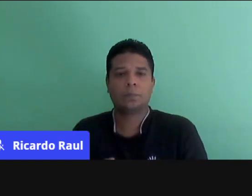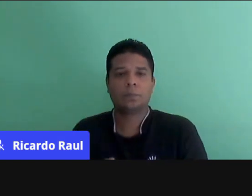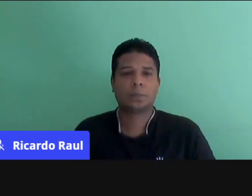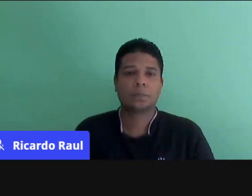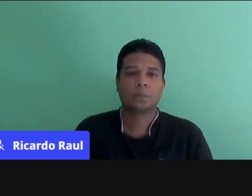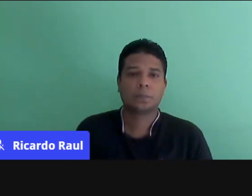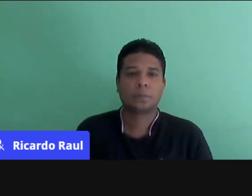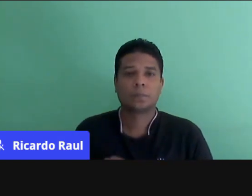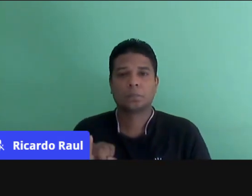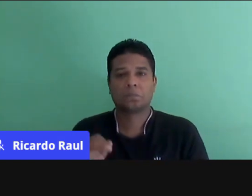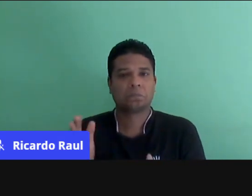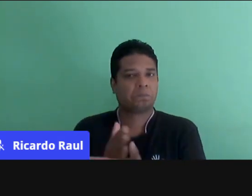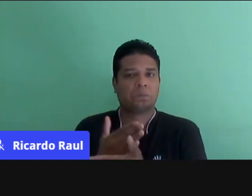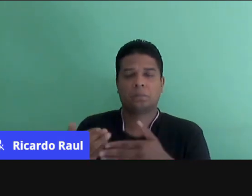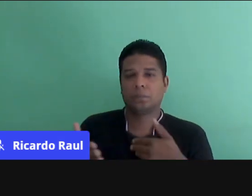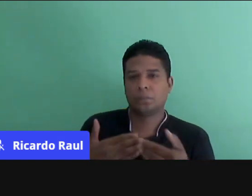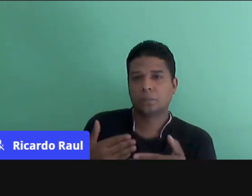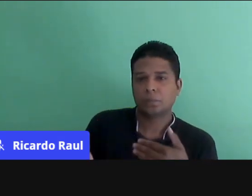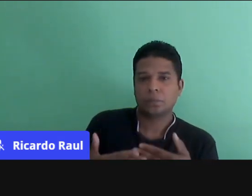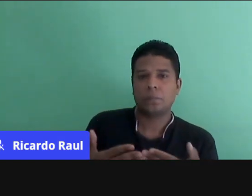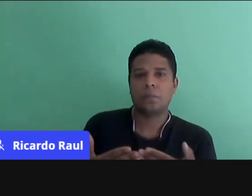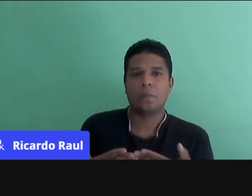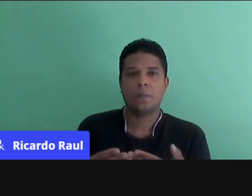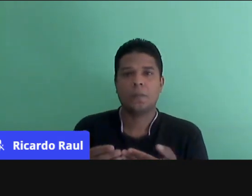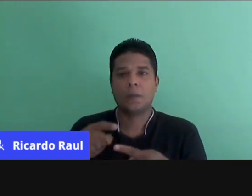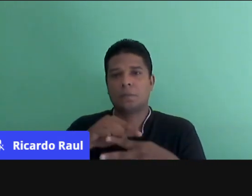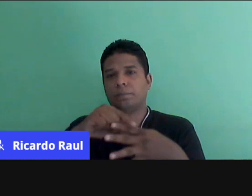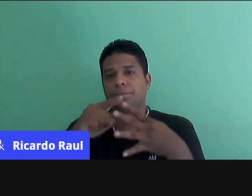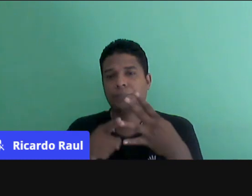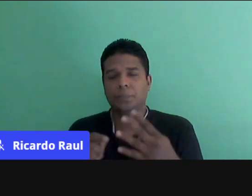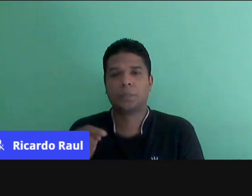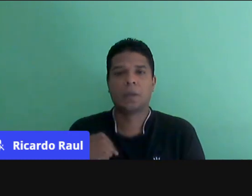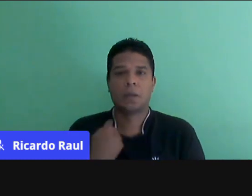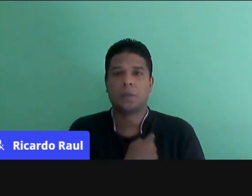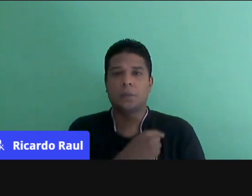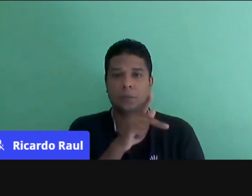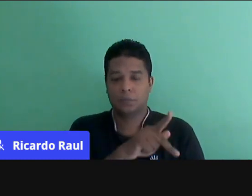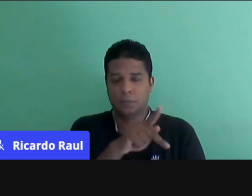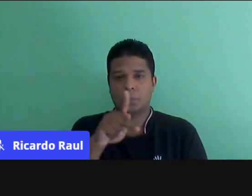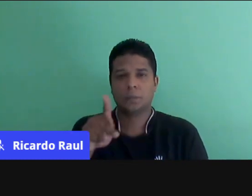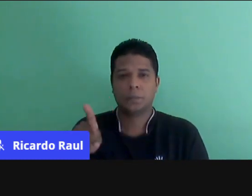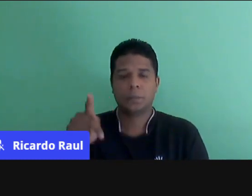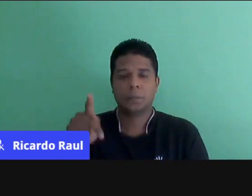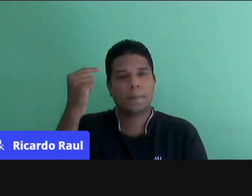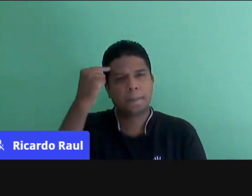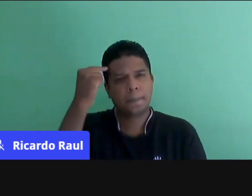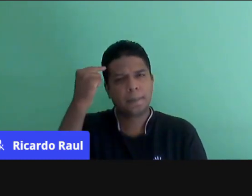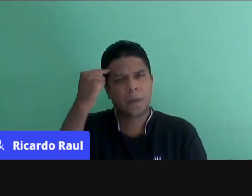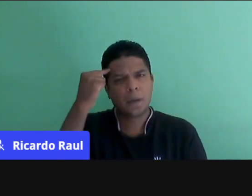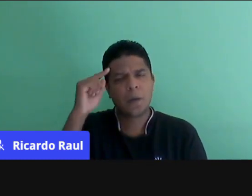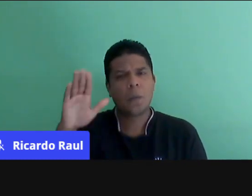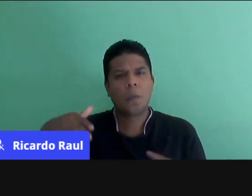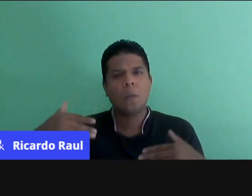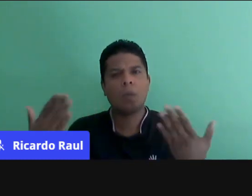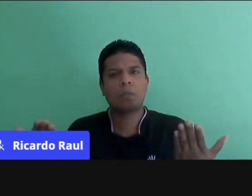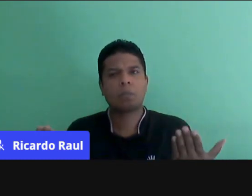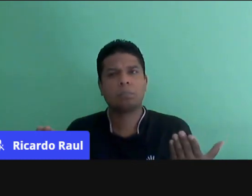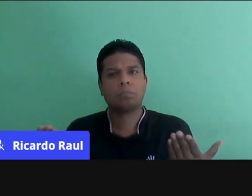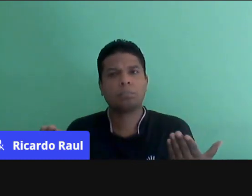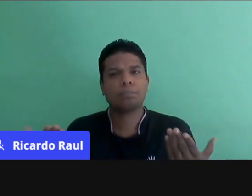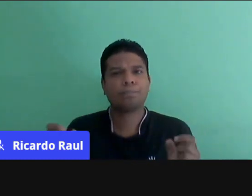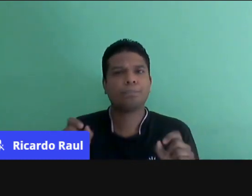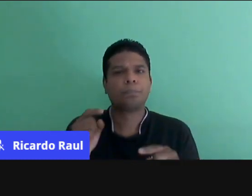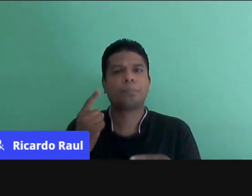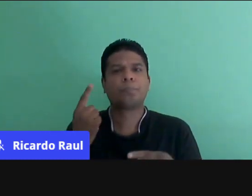E se independente desses outros motivos, nós, professores, temos que ter em mente qual o motivo que nos leva para